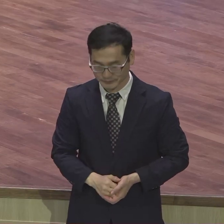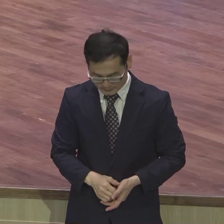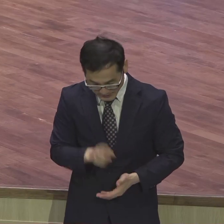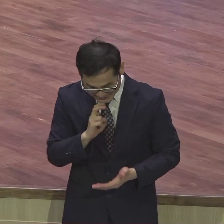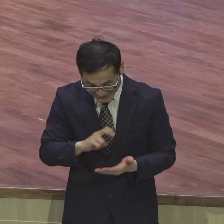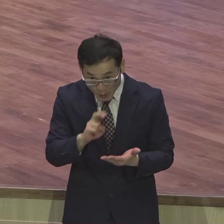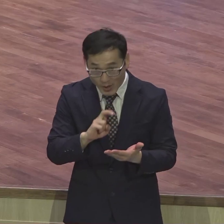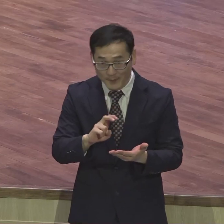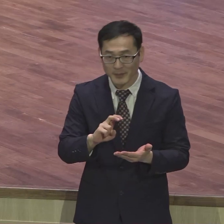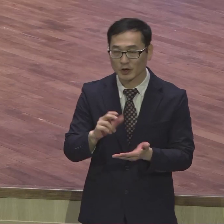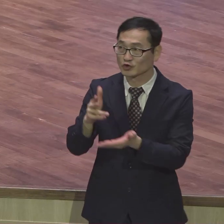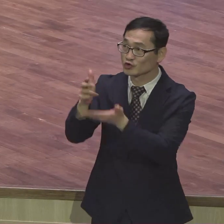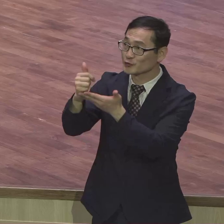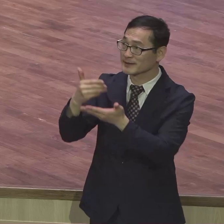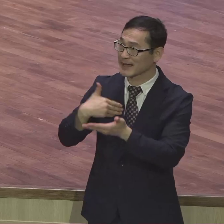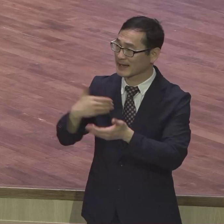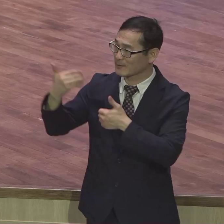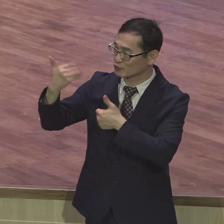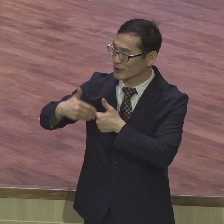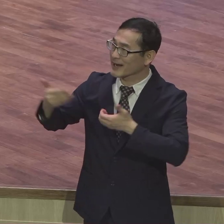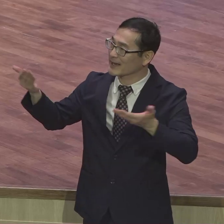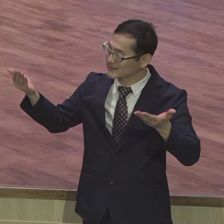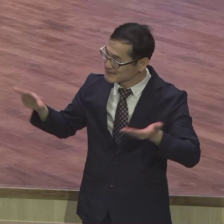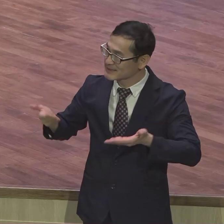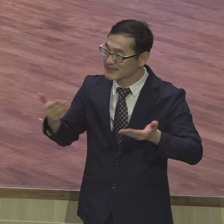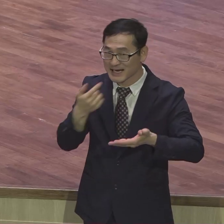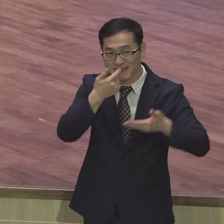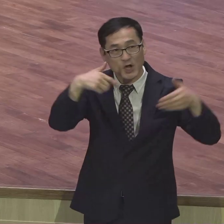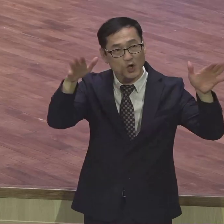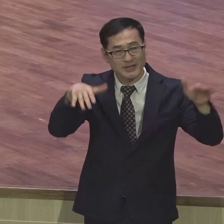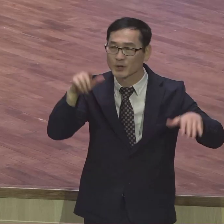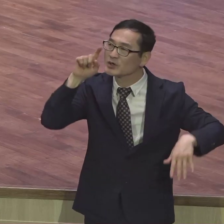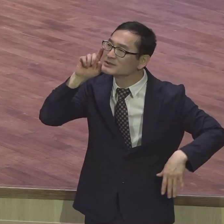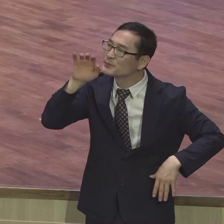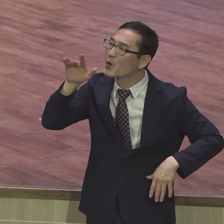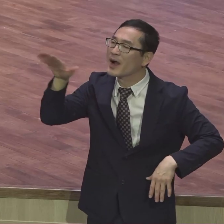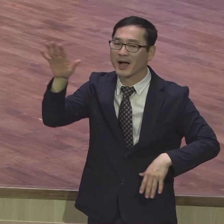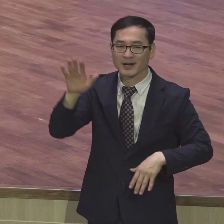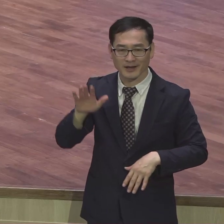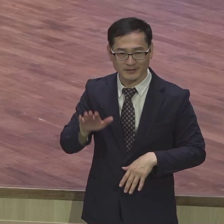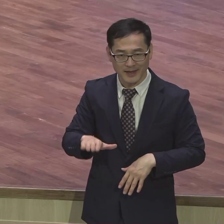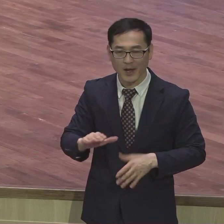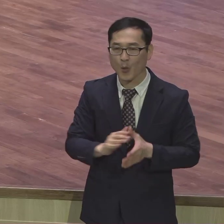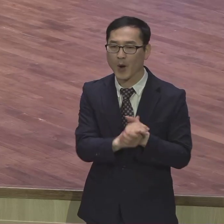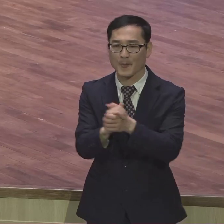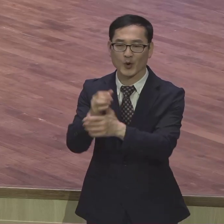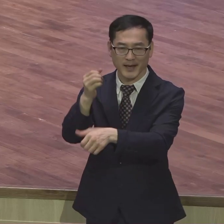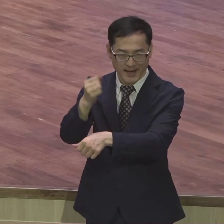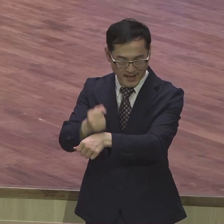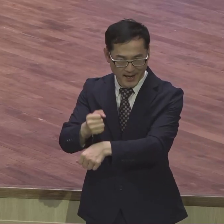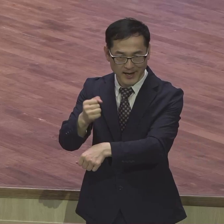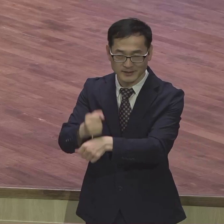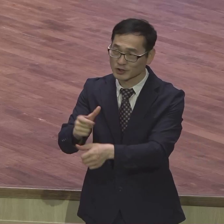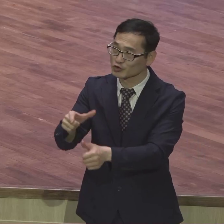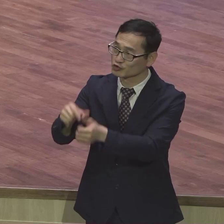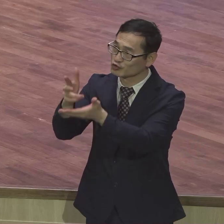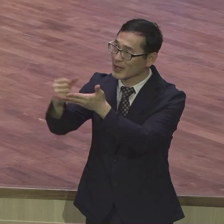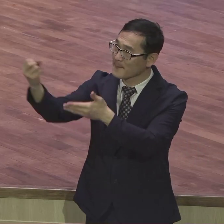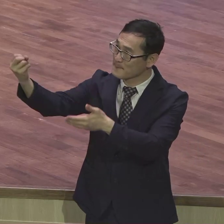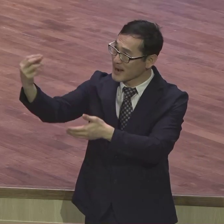부탁하신 일 천사도 허무하겠니 화목해하라 하신 구주의의 말씀을 온 세상에 널리 전하세